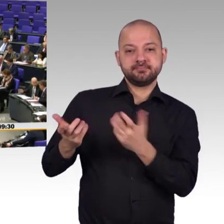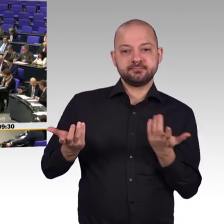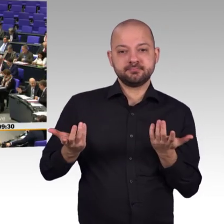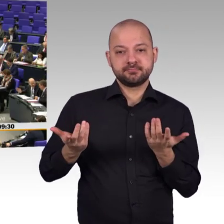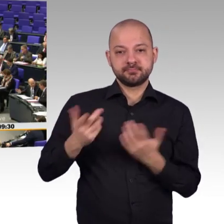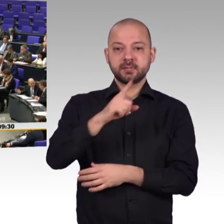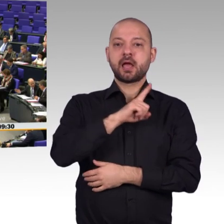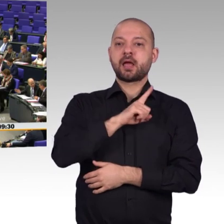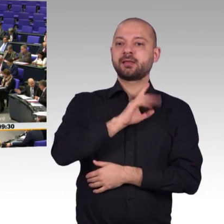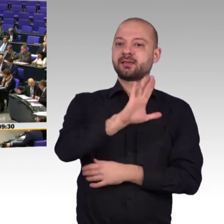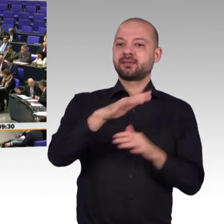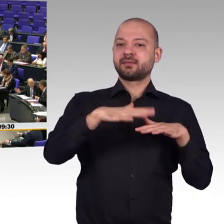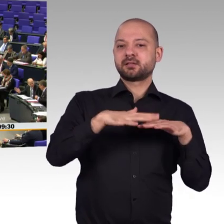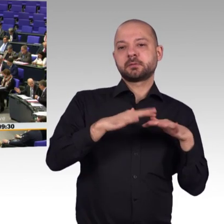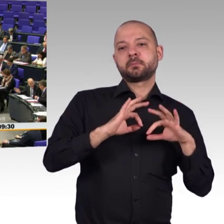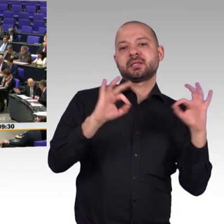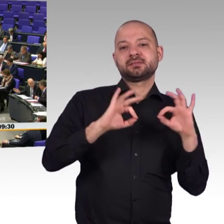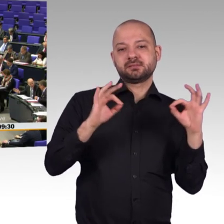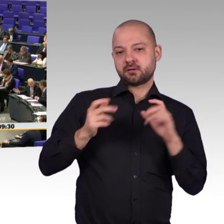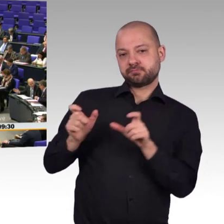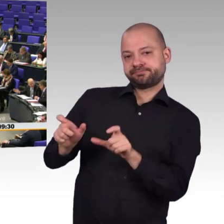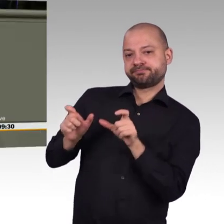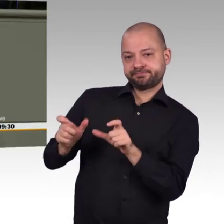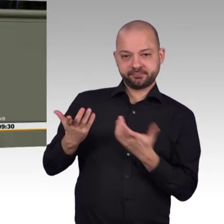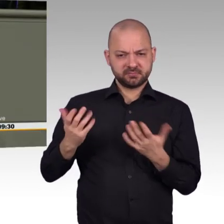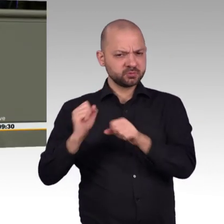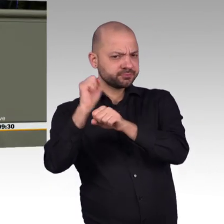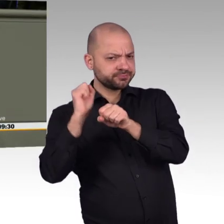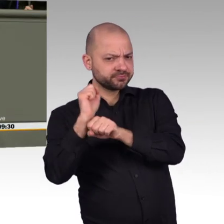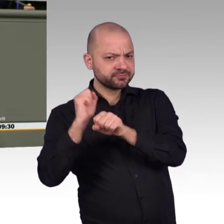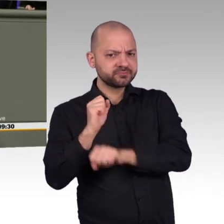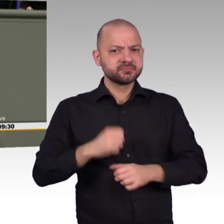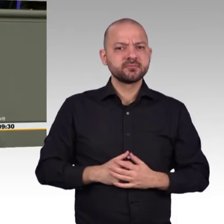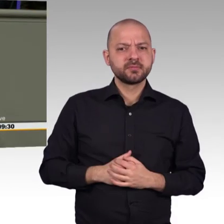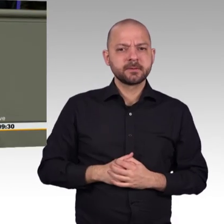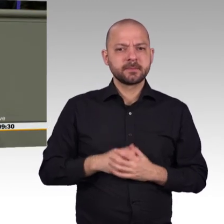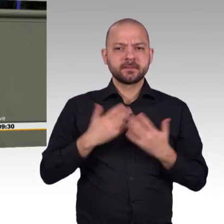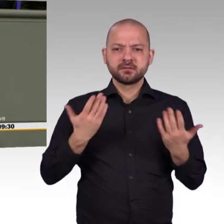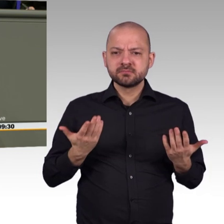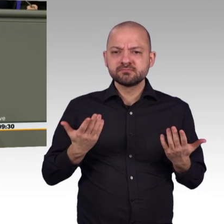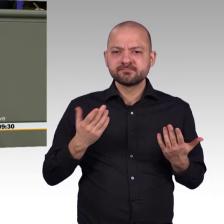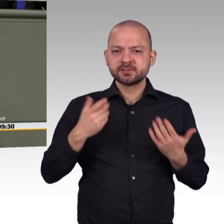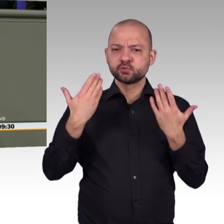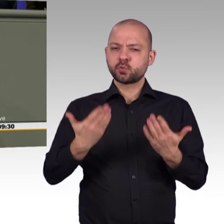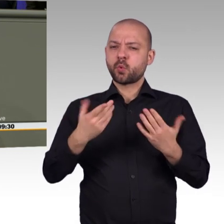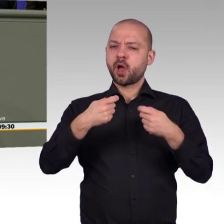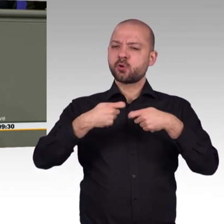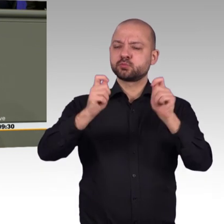Die Förderung kommunaler Glasfasernetze, ein bewährtes Erfolgsrezept aus Schweden, kommt dagegen gar nicht vor. Man glaubt ja